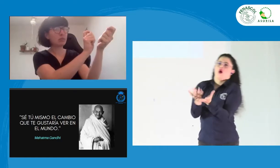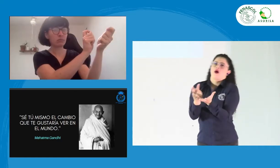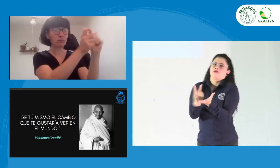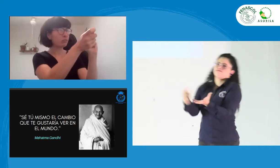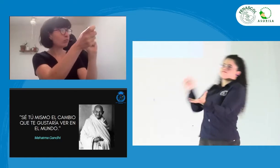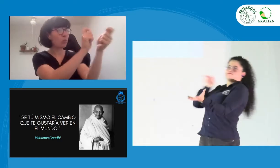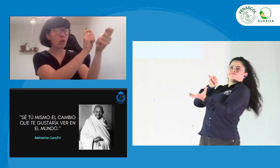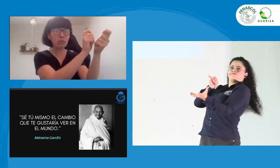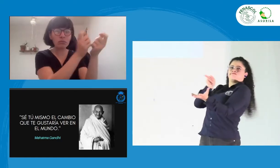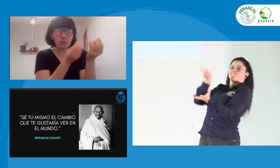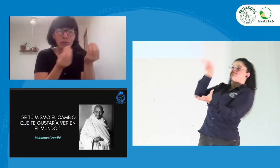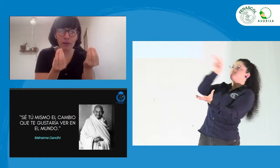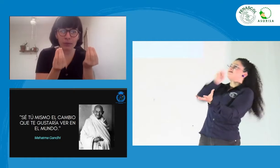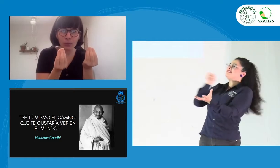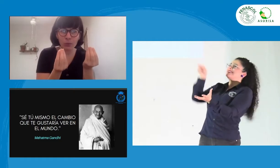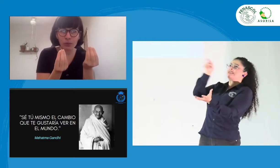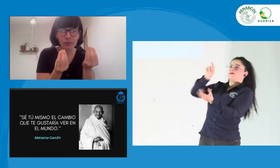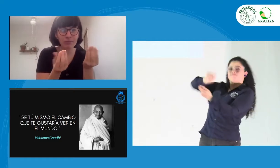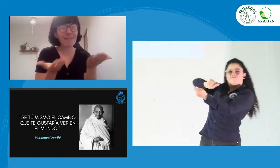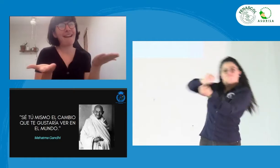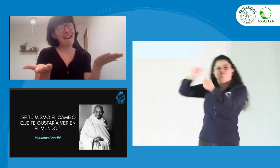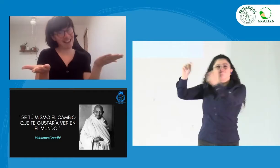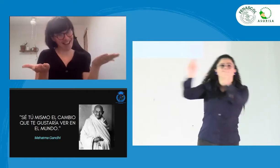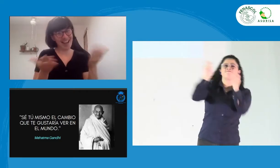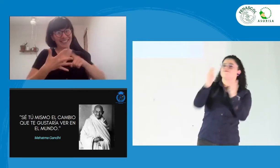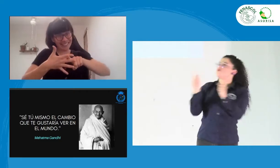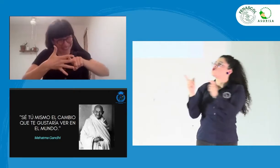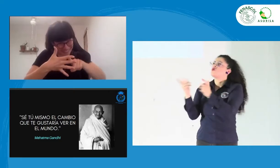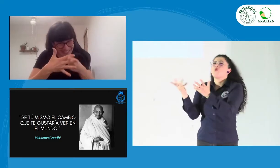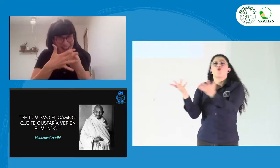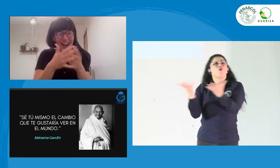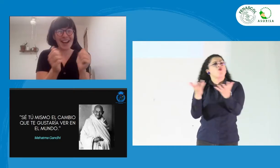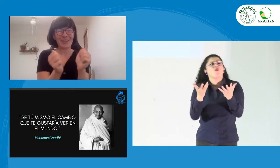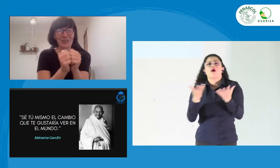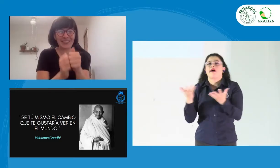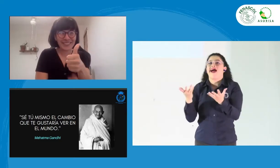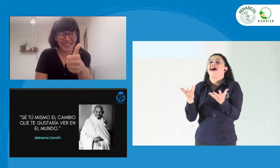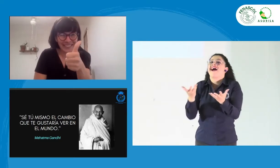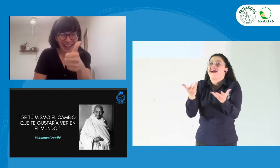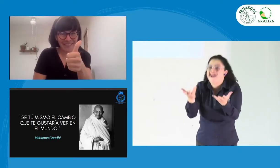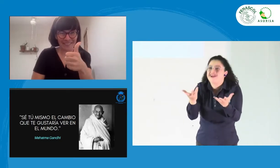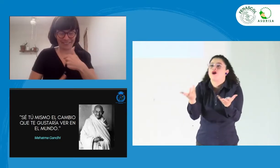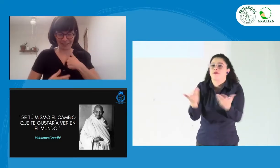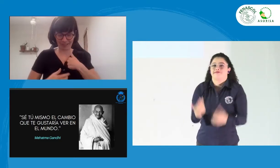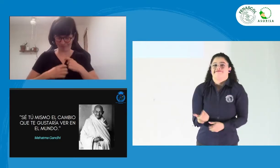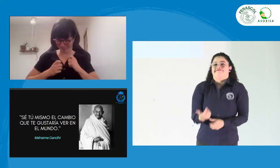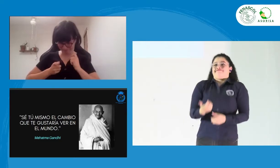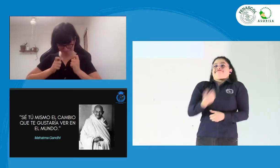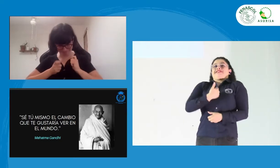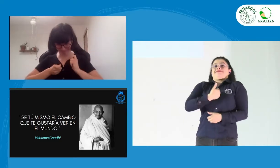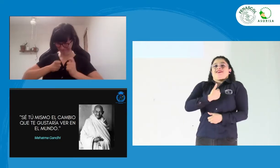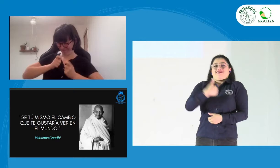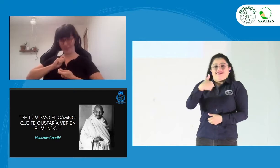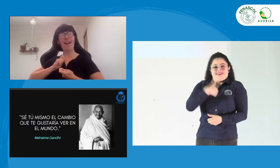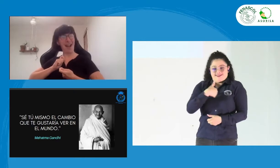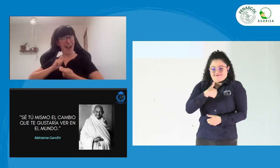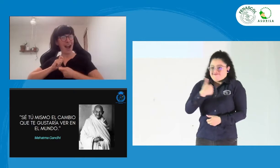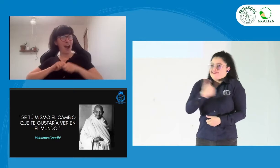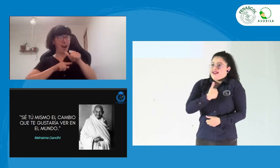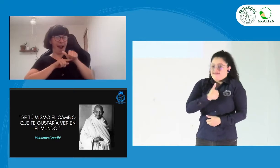cambio que te gustaría ver en el mundo. Es decir, que debemos empezar por nosotros mismos.